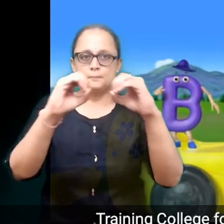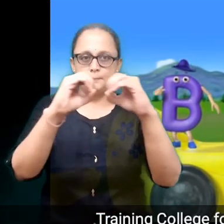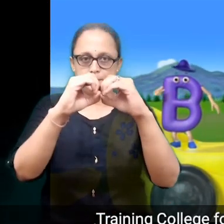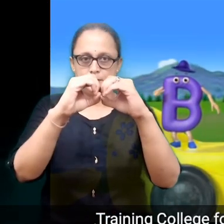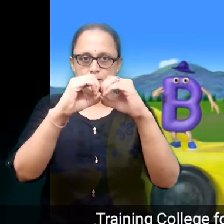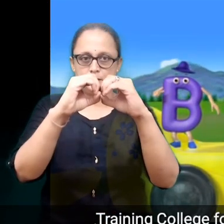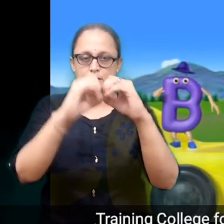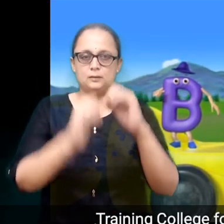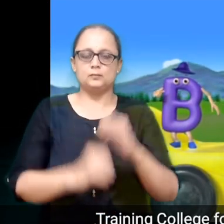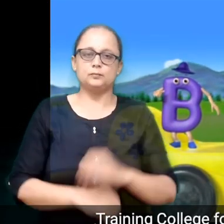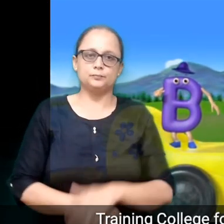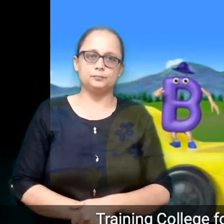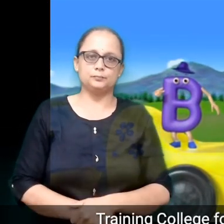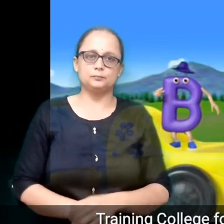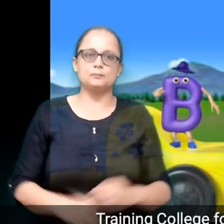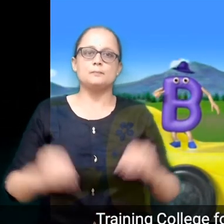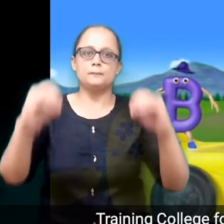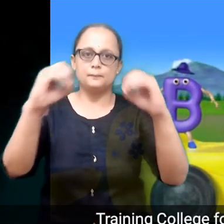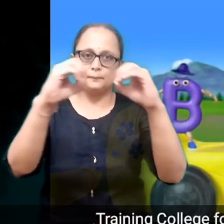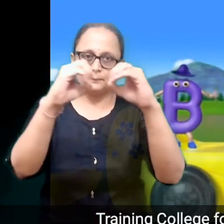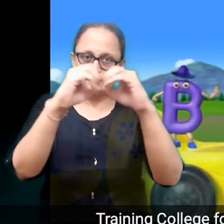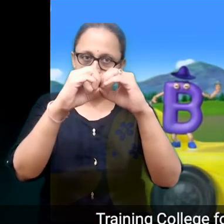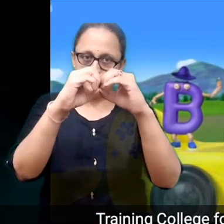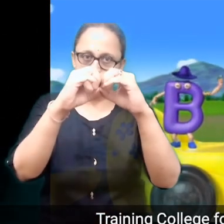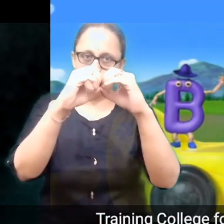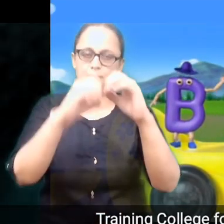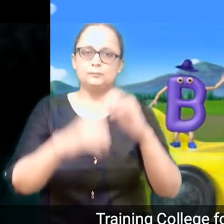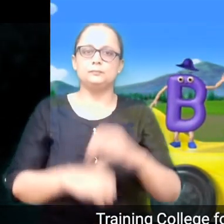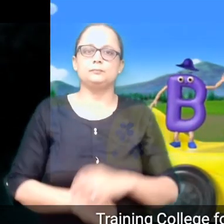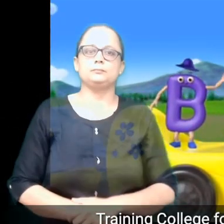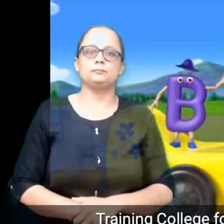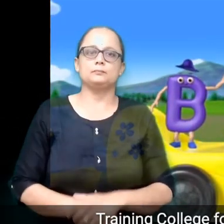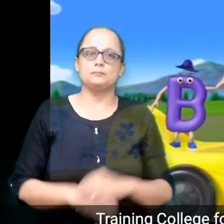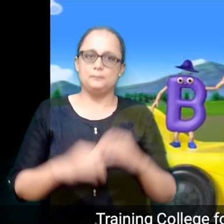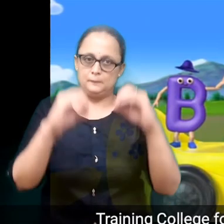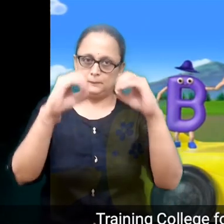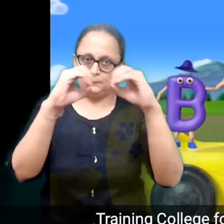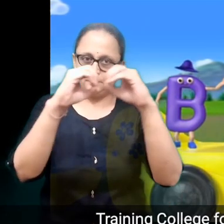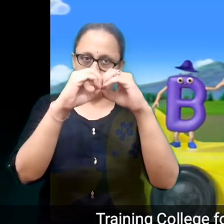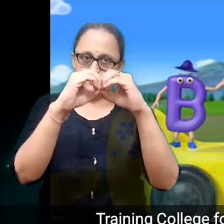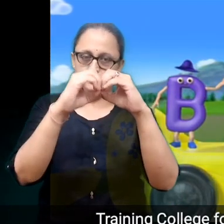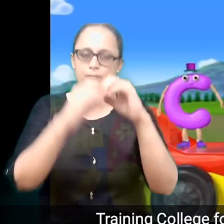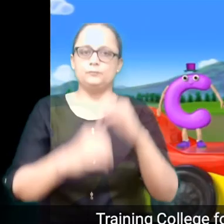बी, बी,